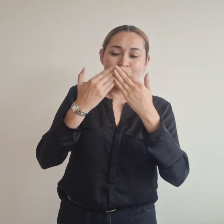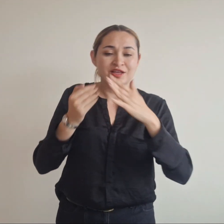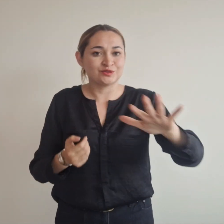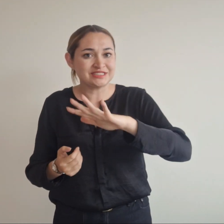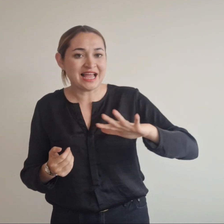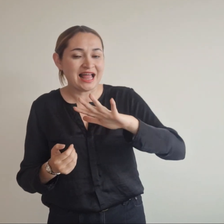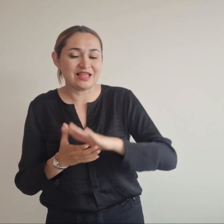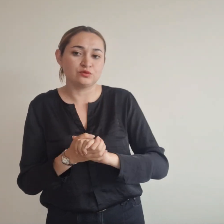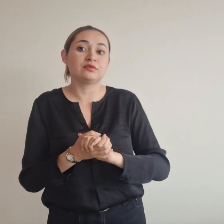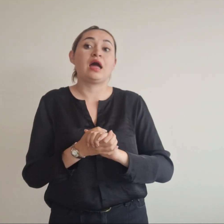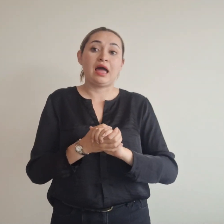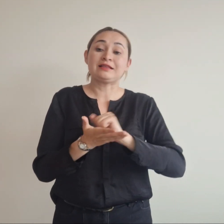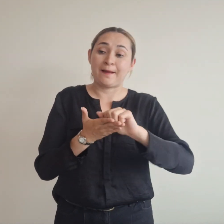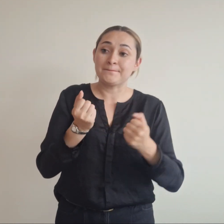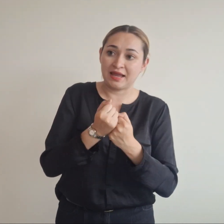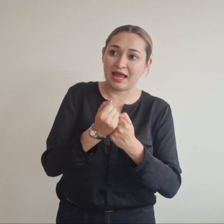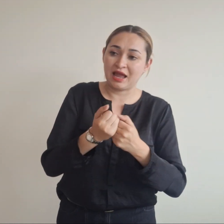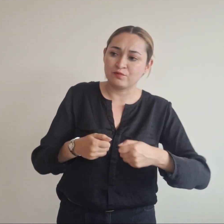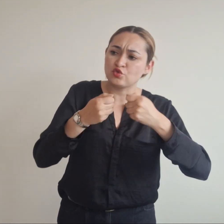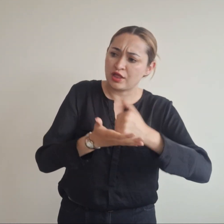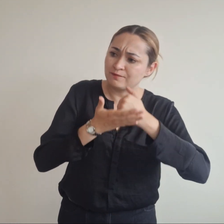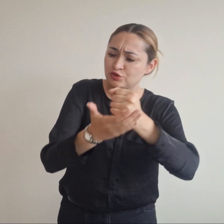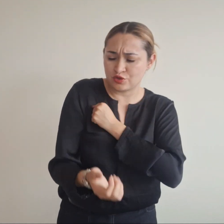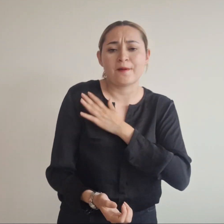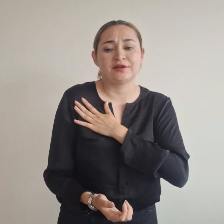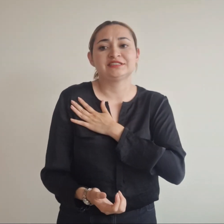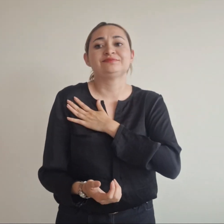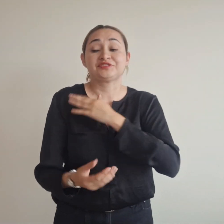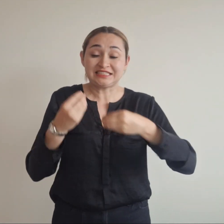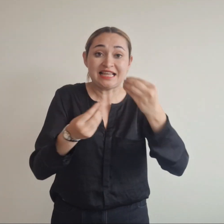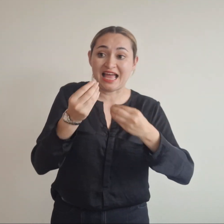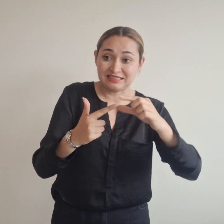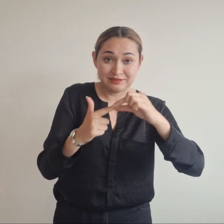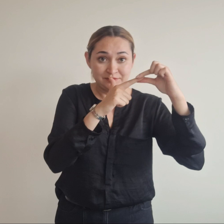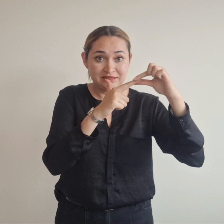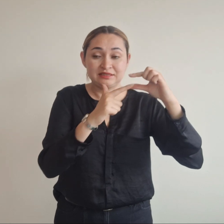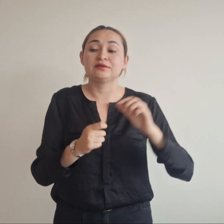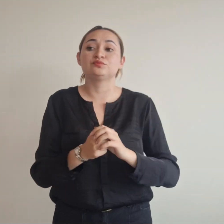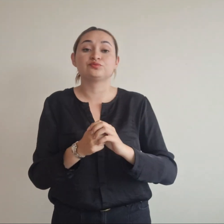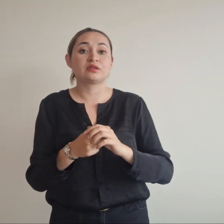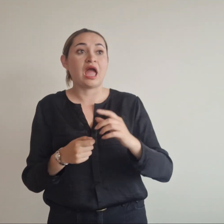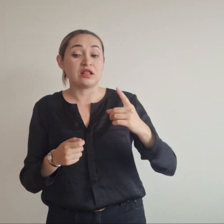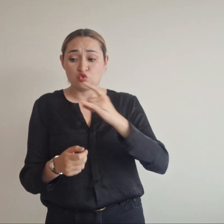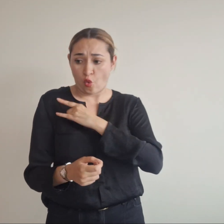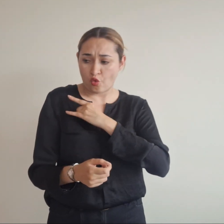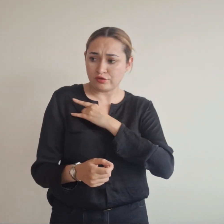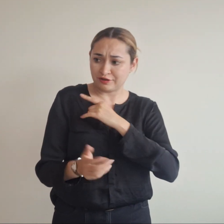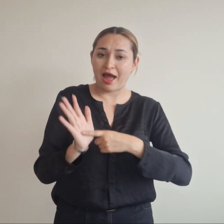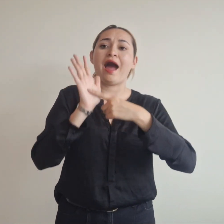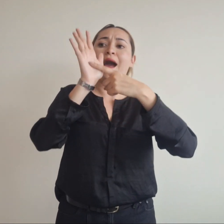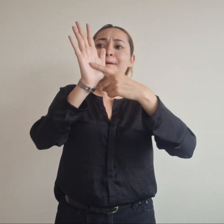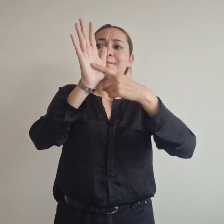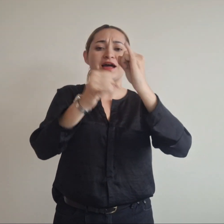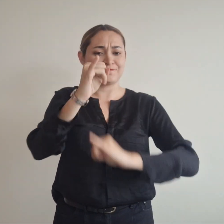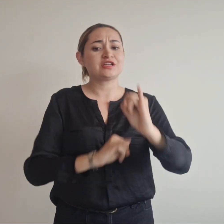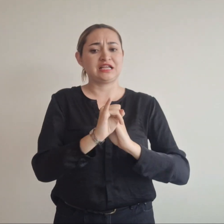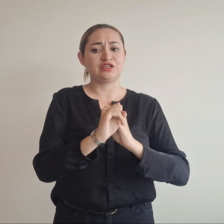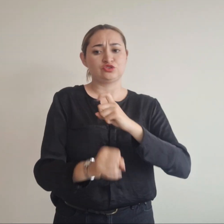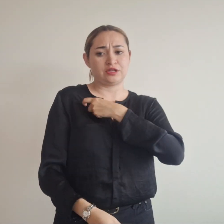Estas becas brindan a los ciudadanos la oportunidad de cursar maestrías y especializaciones en una universidad reconocida internacionalmente, lo que